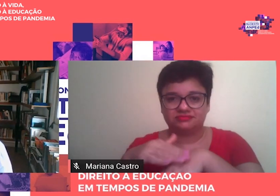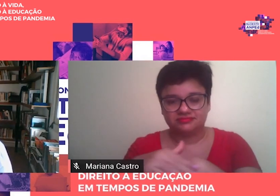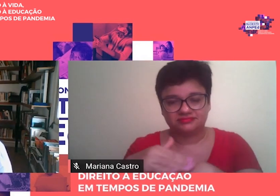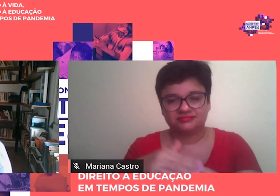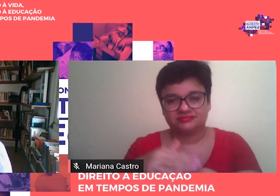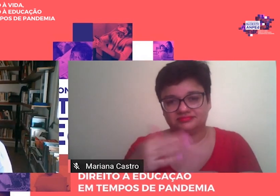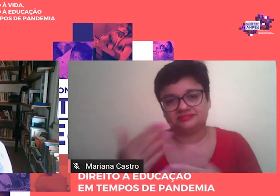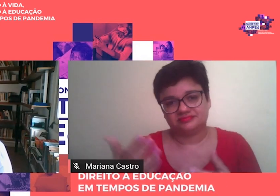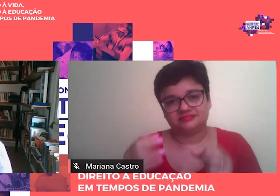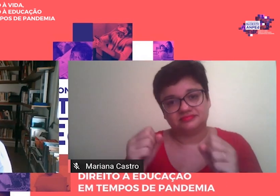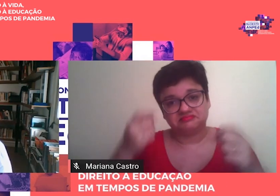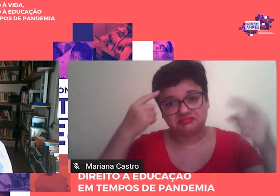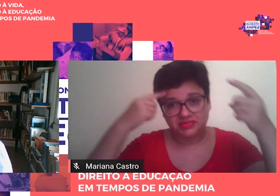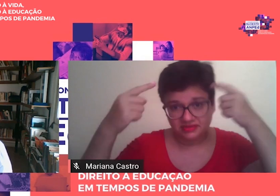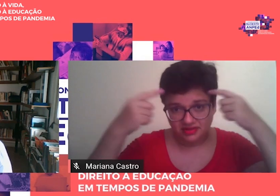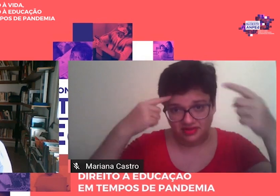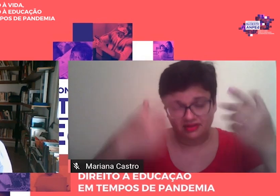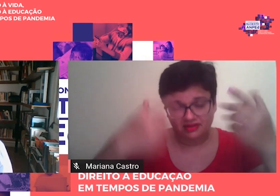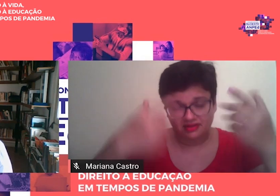trocar ideias,